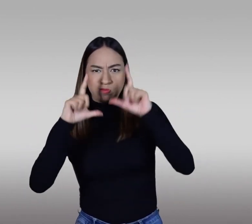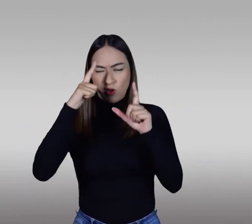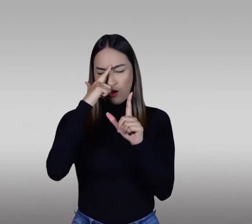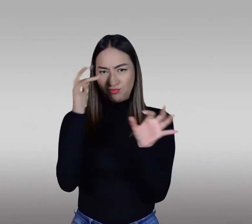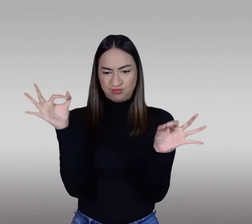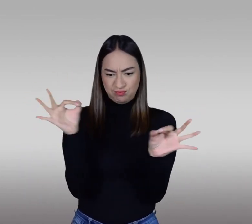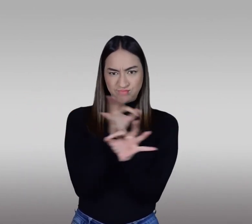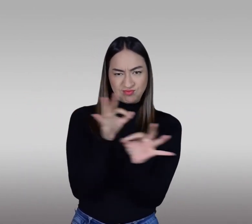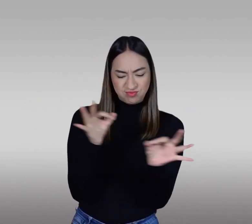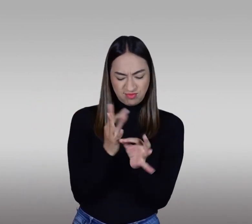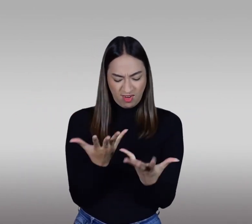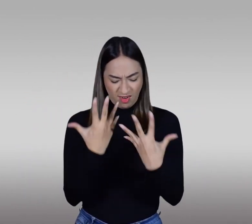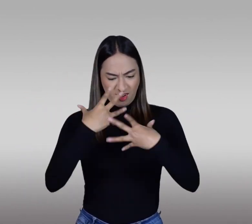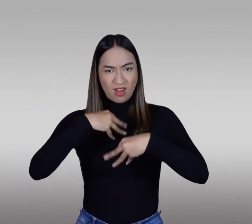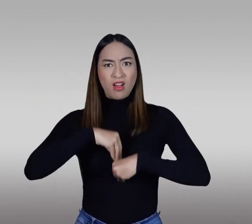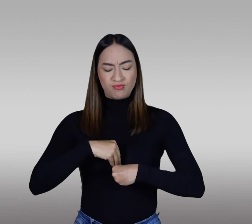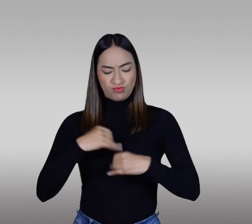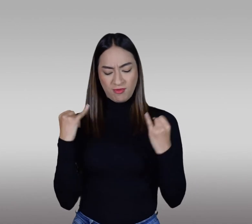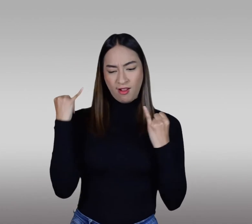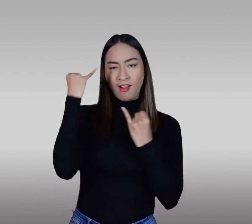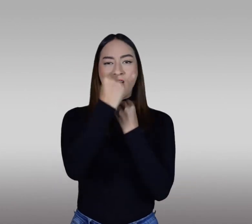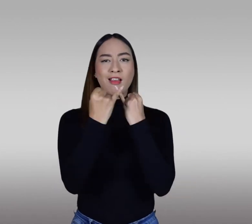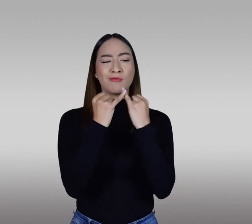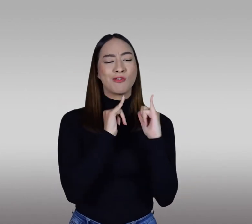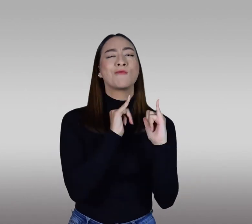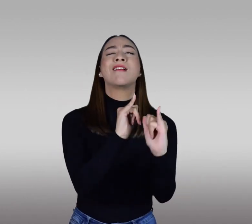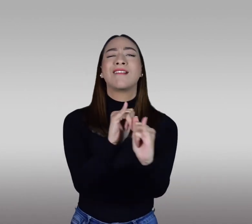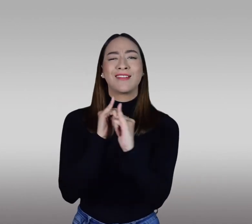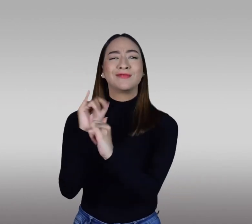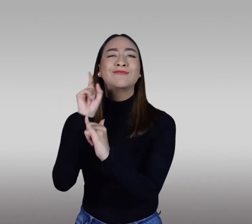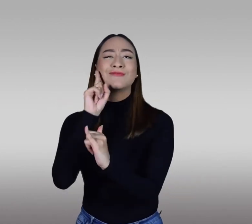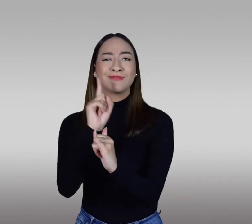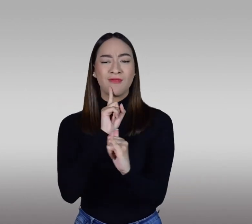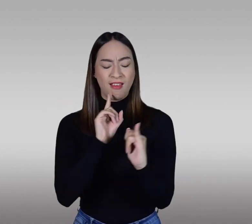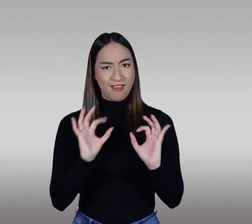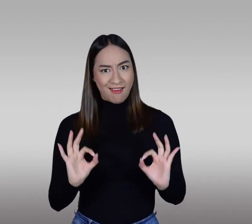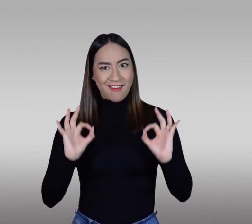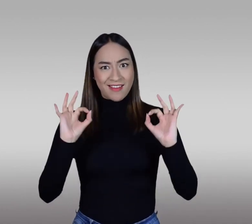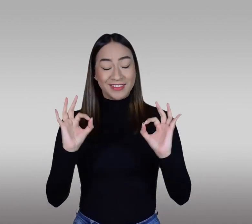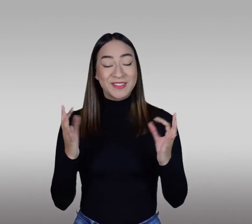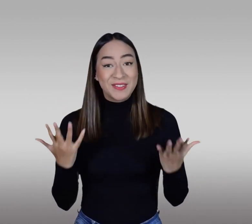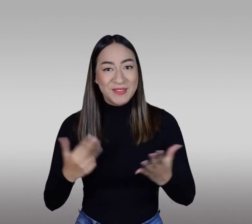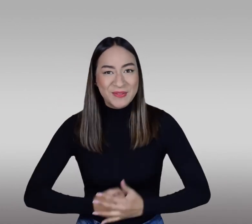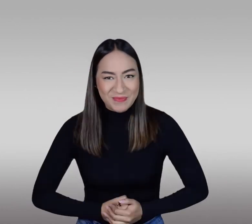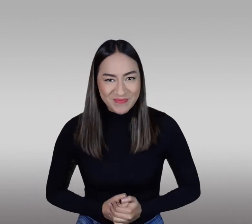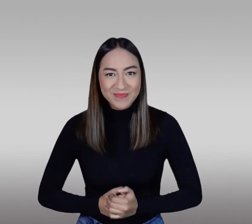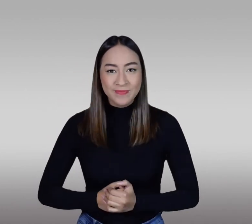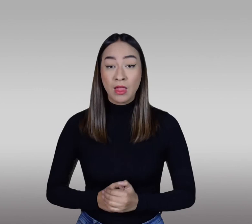procesos cognitivos y traslativos en lengua de señas, además de tener identidad como persona sorda. Todas estas